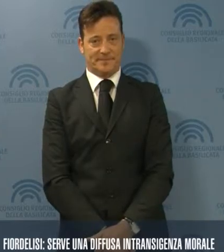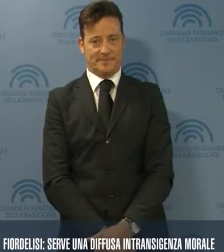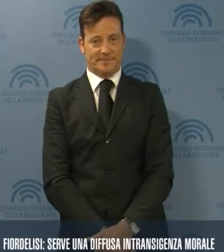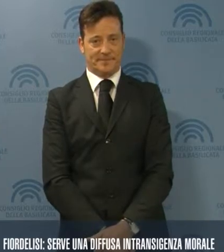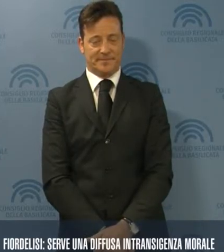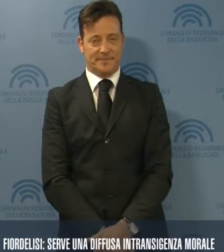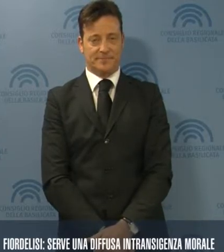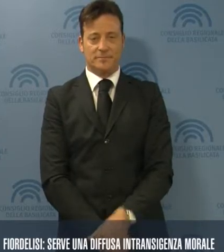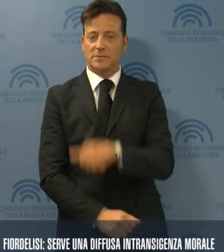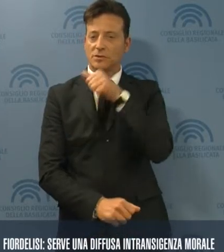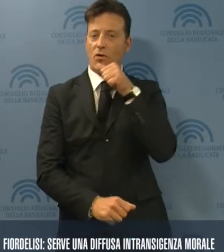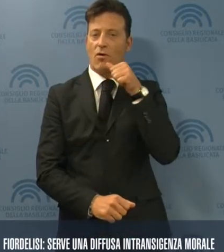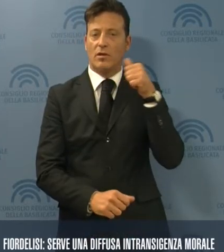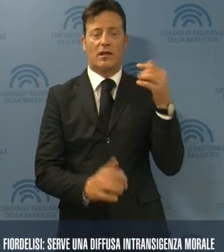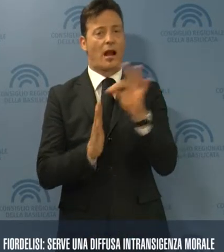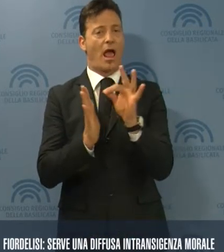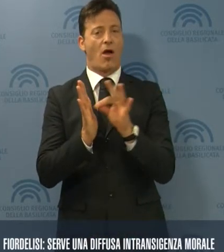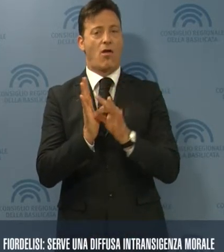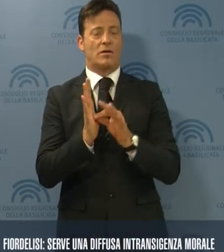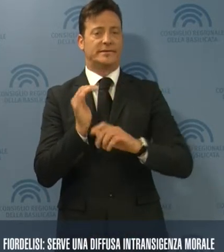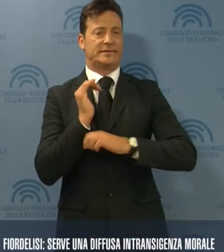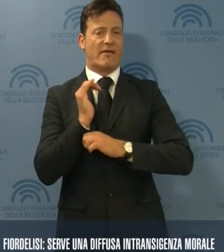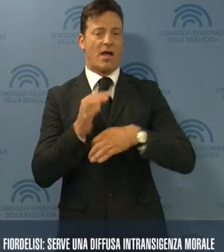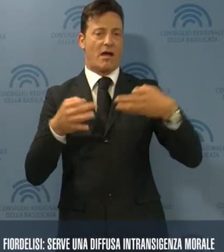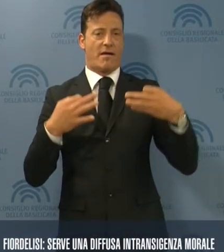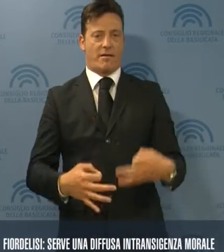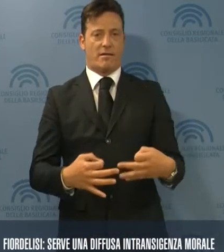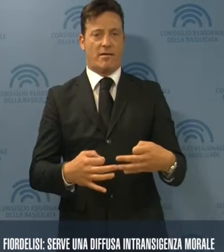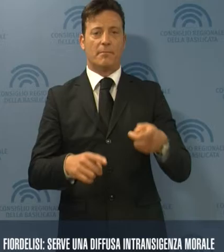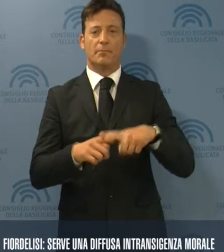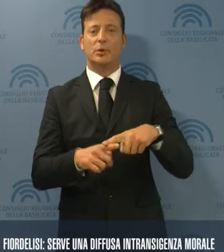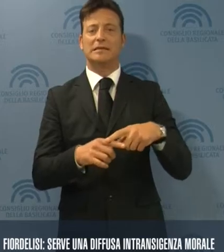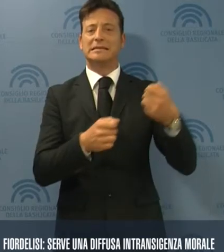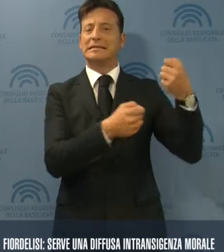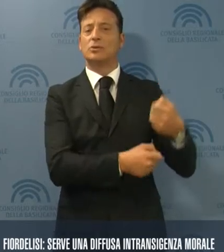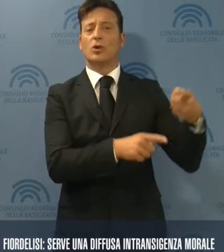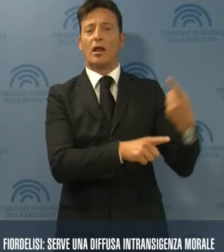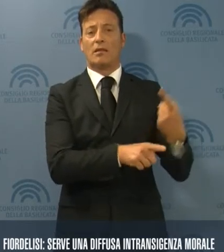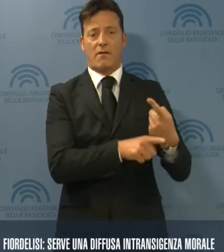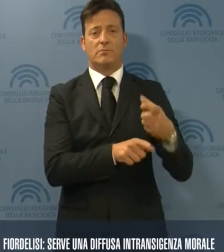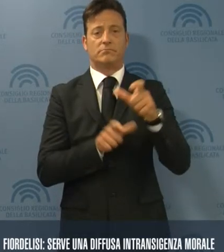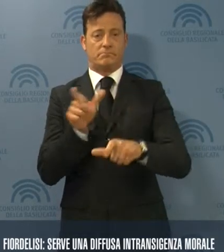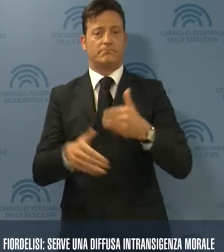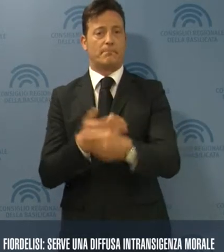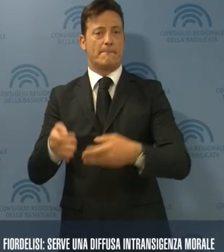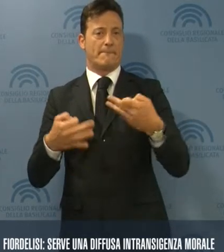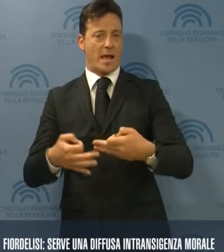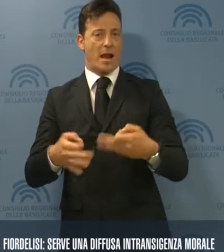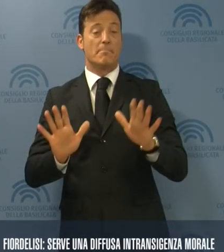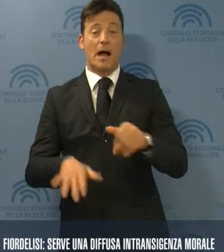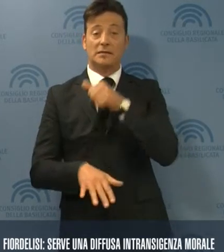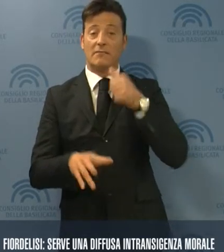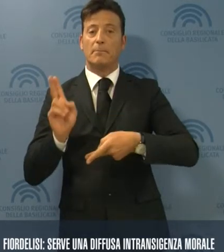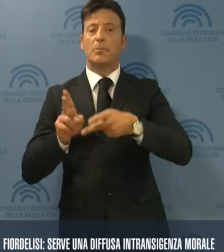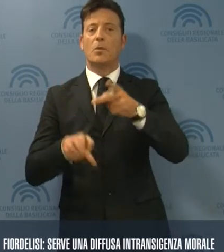C'è bisogno di regole certe e severe e di istituzioni decise ad applicarle, ma serve